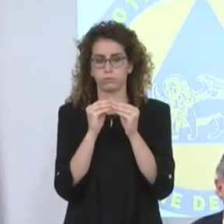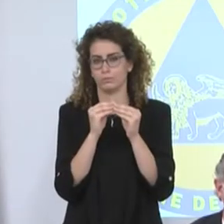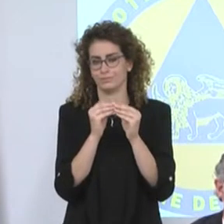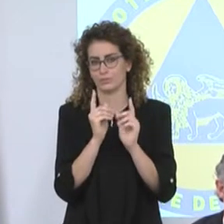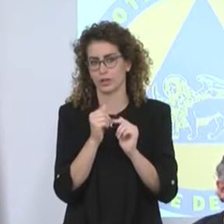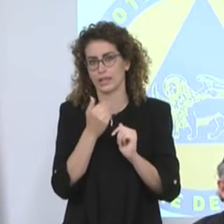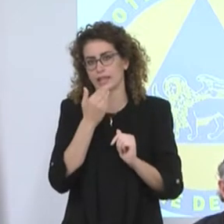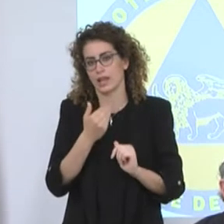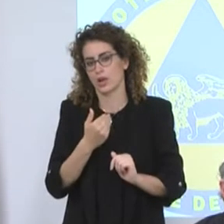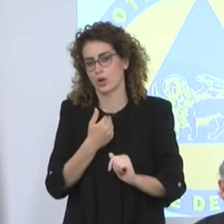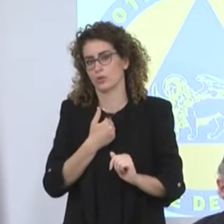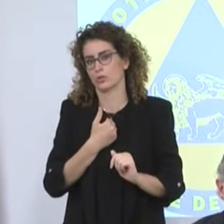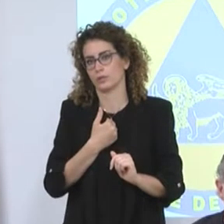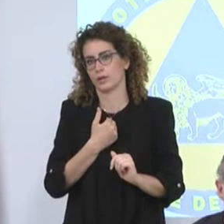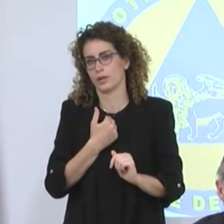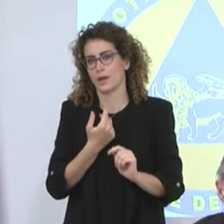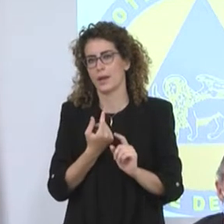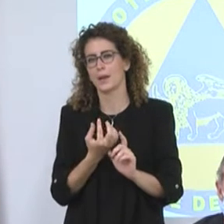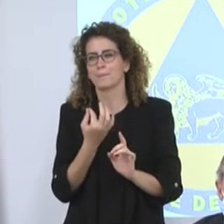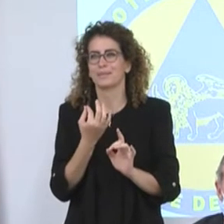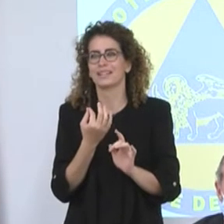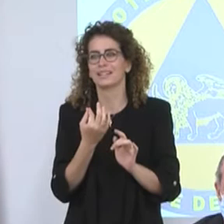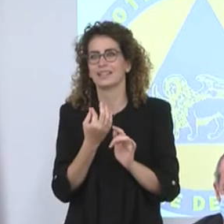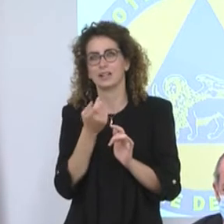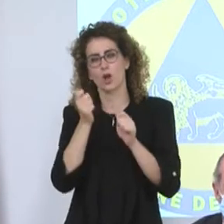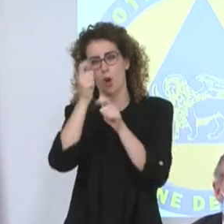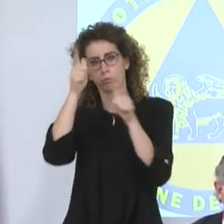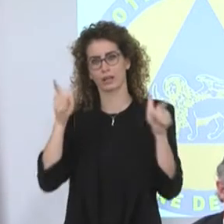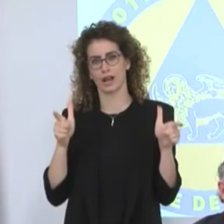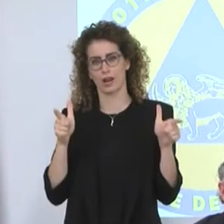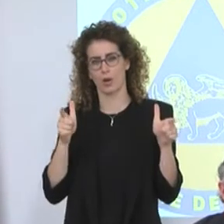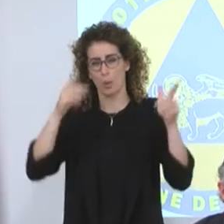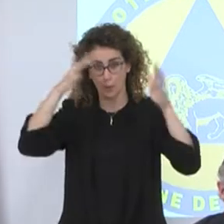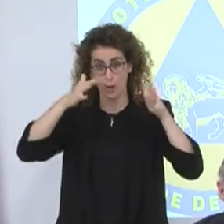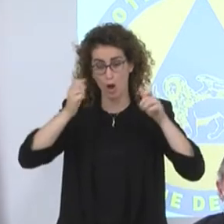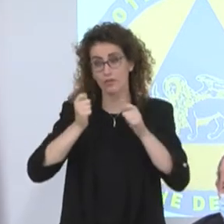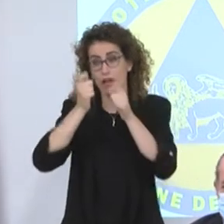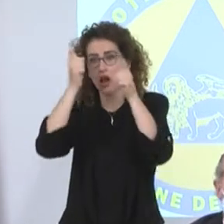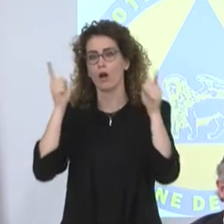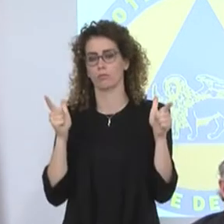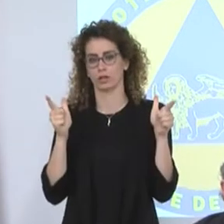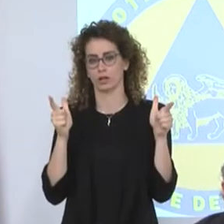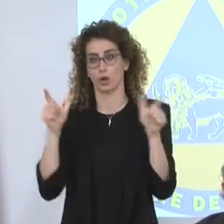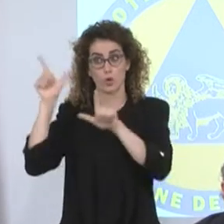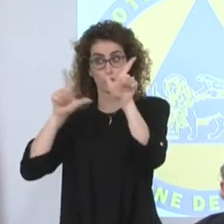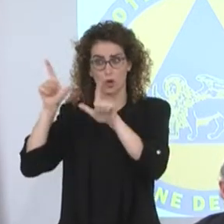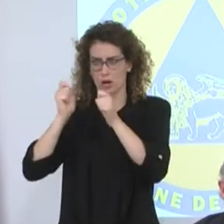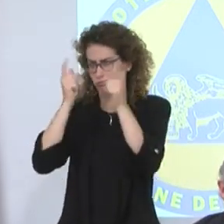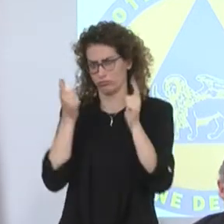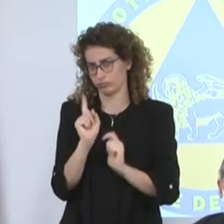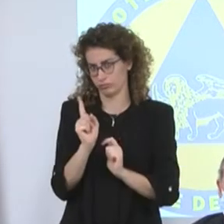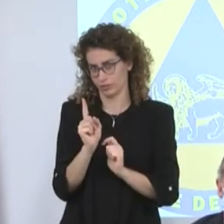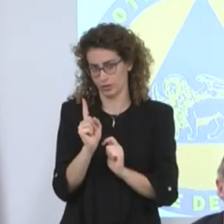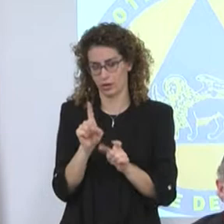Io direi che la dobbiamo utilizzare col principio dell'ombrello. Se piove o piovigina, usi l'ombrello, quando c'è il sole non lo usi. Allora la